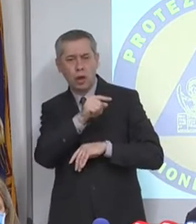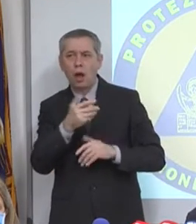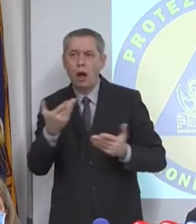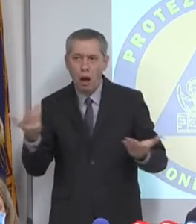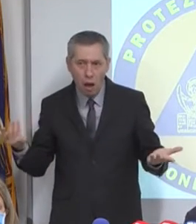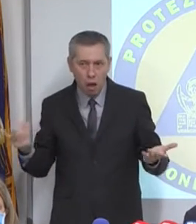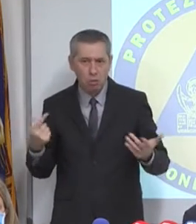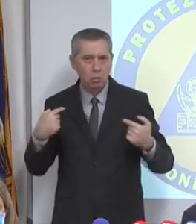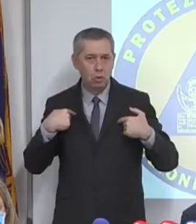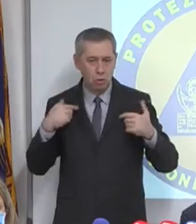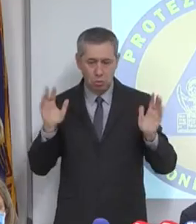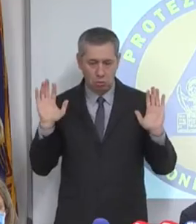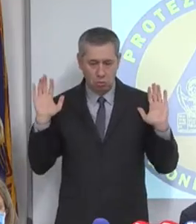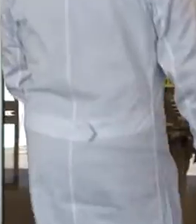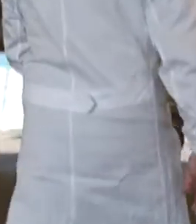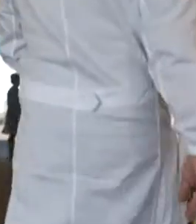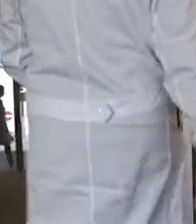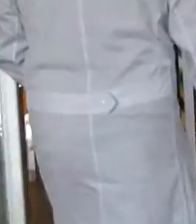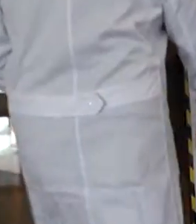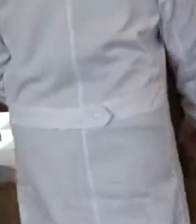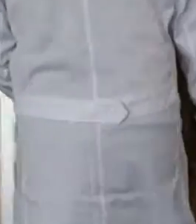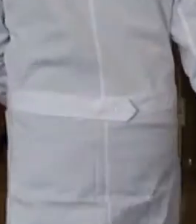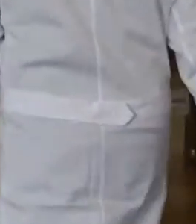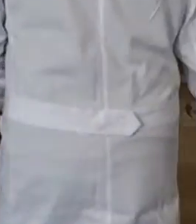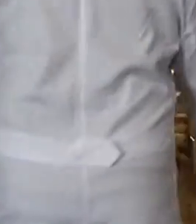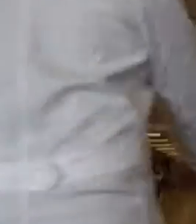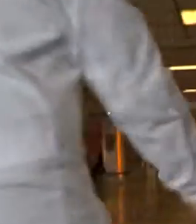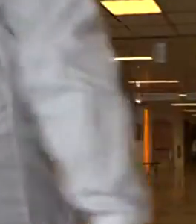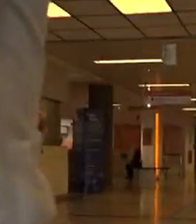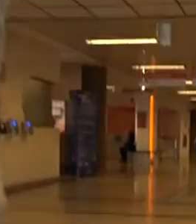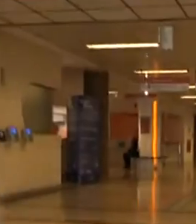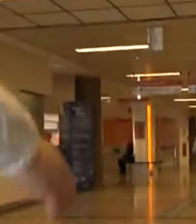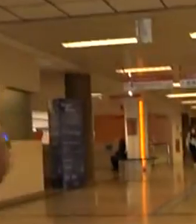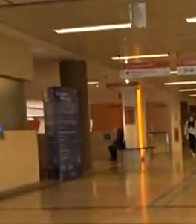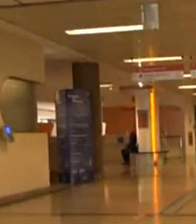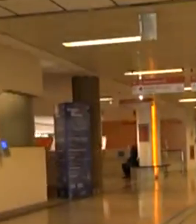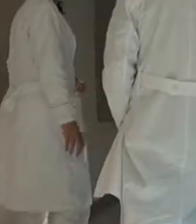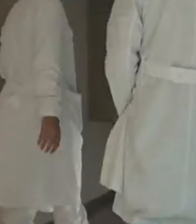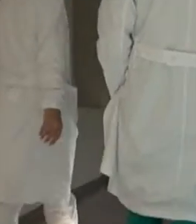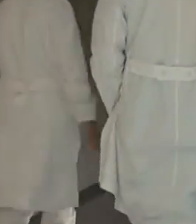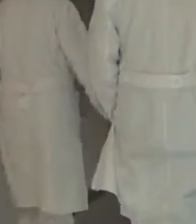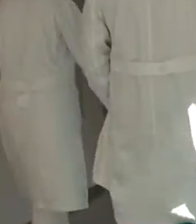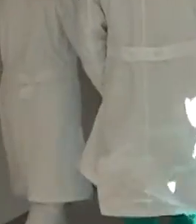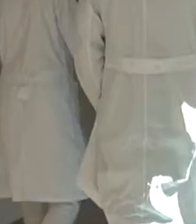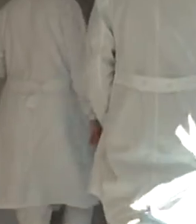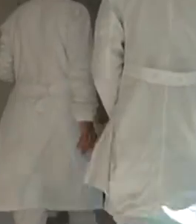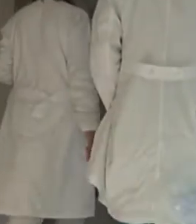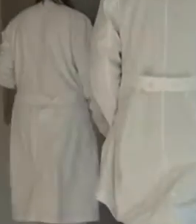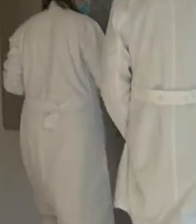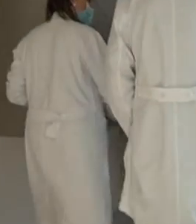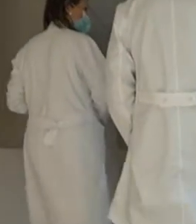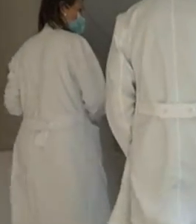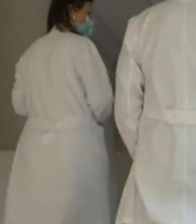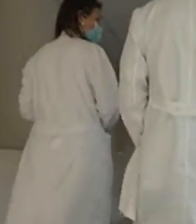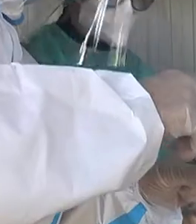penso che nessuno neghi la presenza. Andiamo avanti e vediamo come finirà questa storia. Non esiste, aggiunge Zaia, che i miei tecnici a cui sono